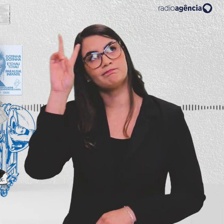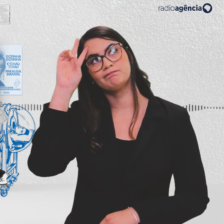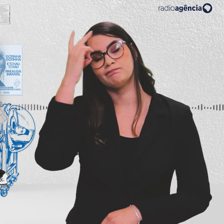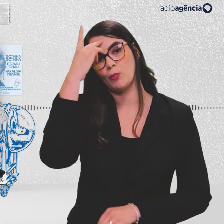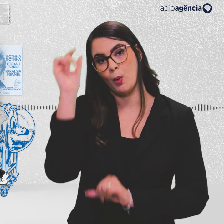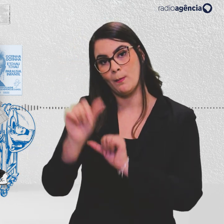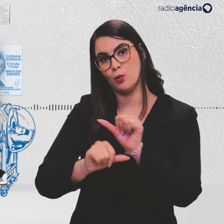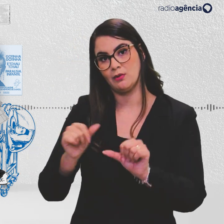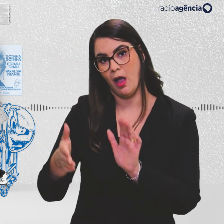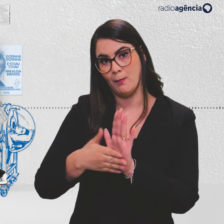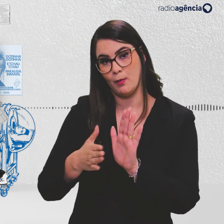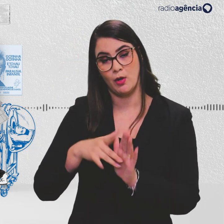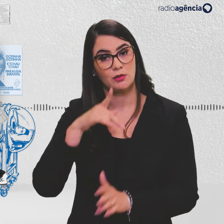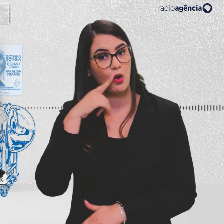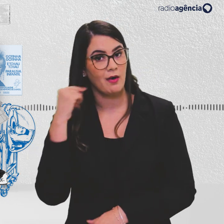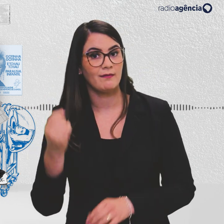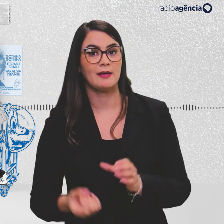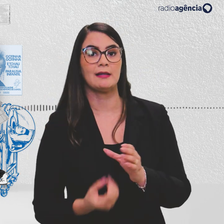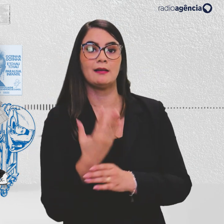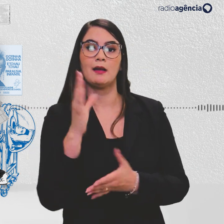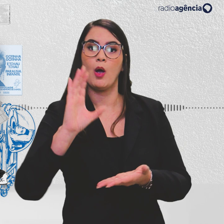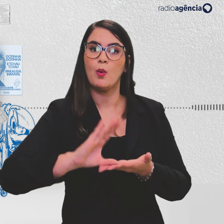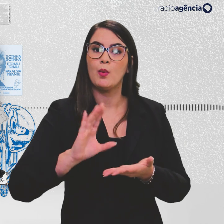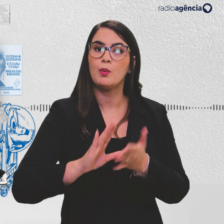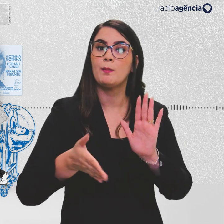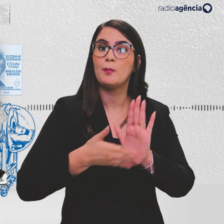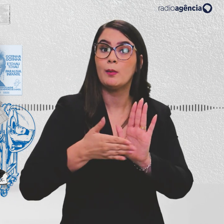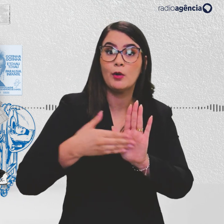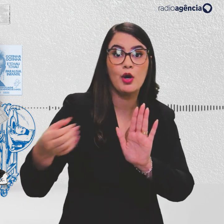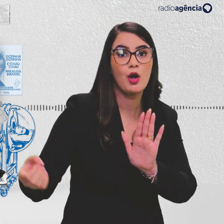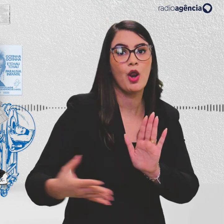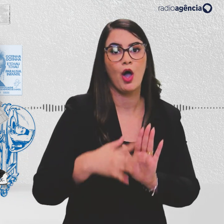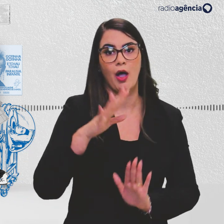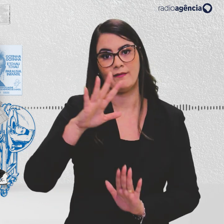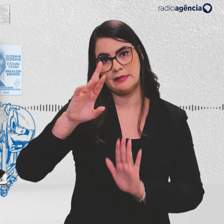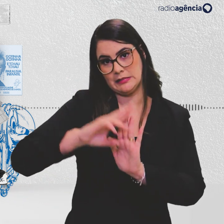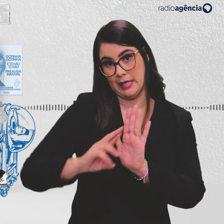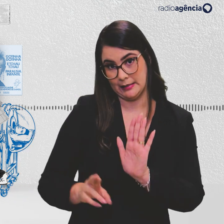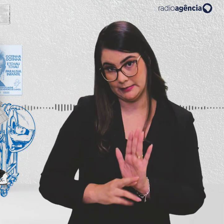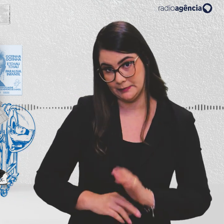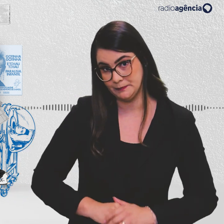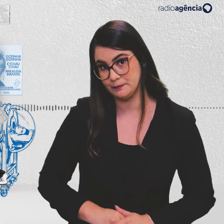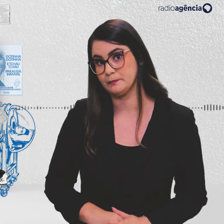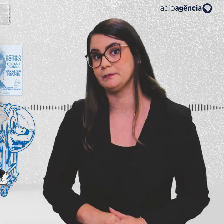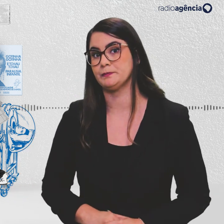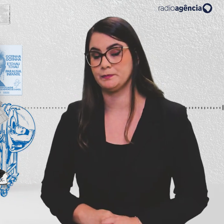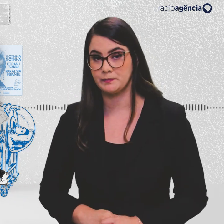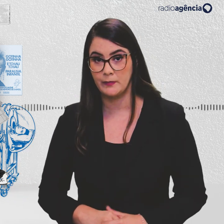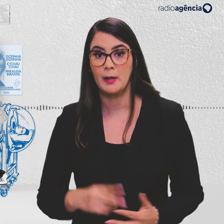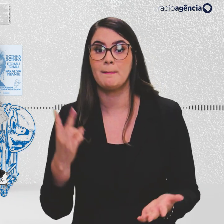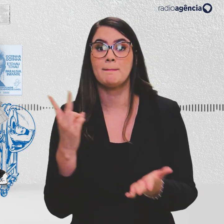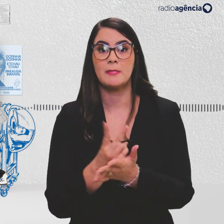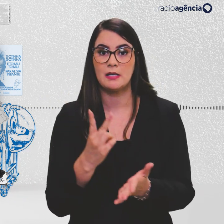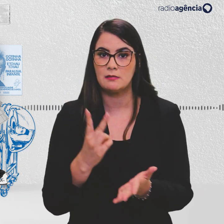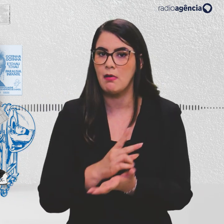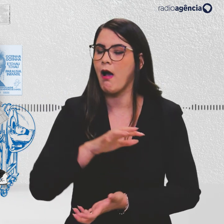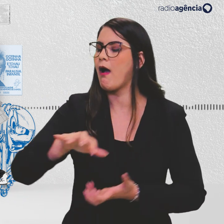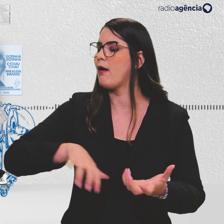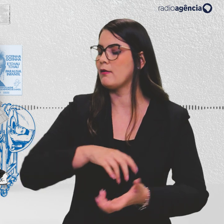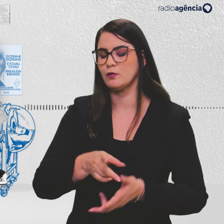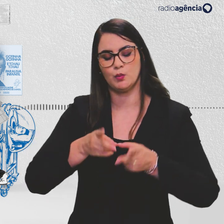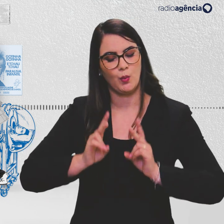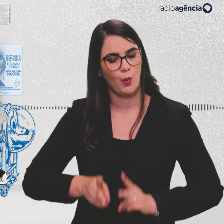Oswaldo Cruz e criar uma comissão para propor novas determinações. Mesmo assim, a revolta